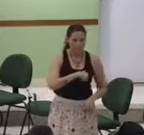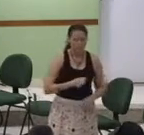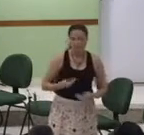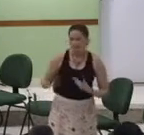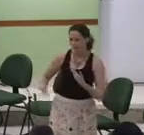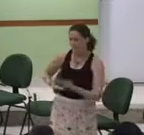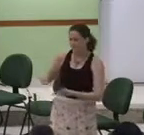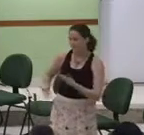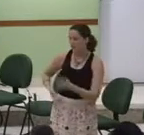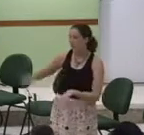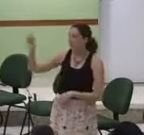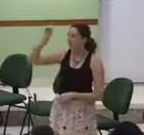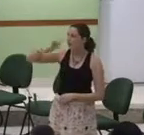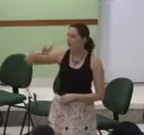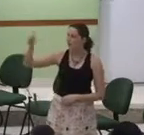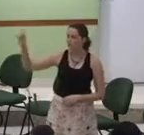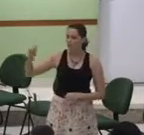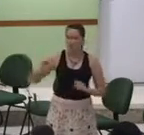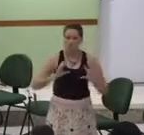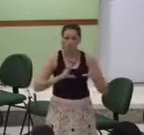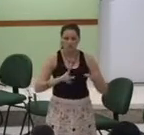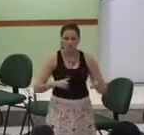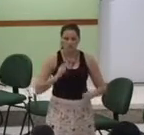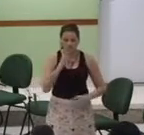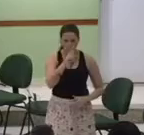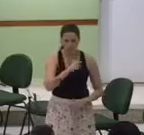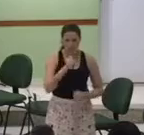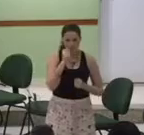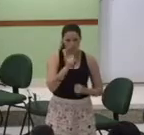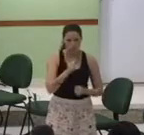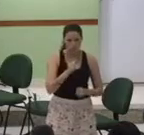com todas as nossas forças todo o nosso entendimento vamos cantar